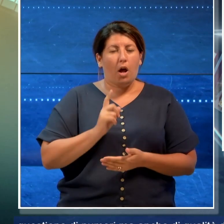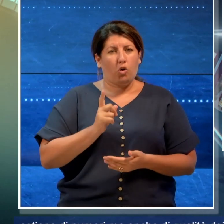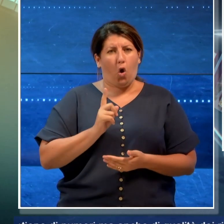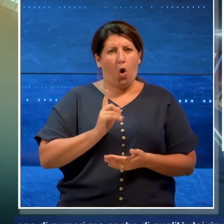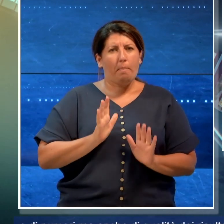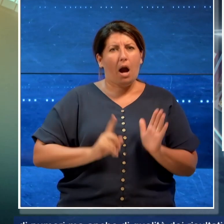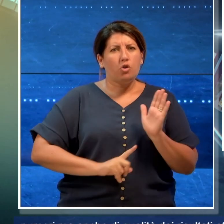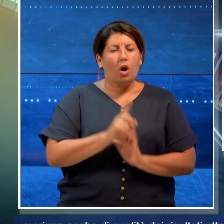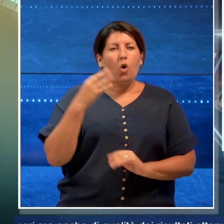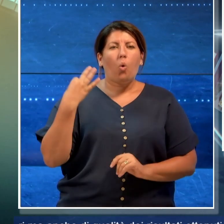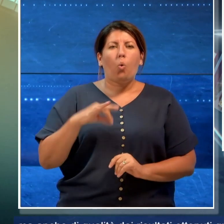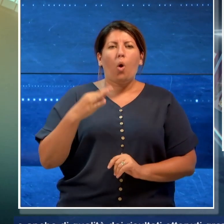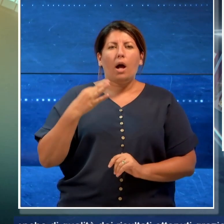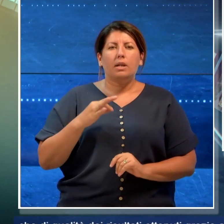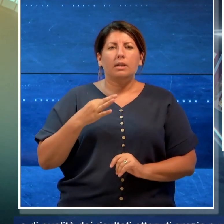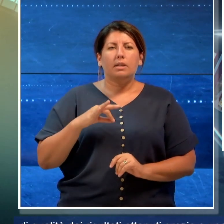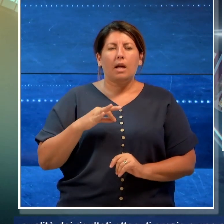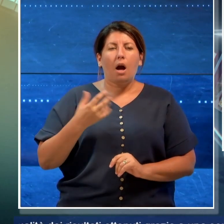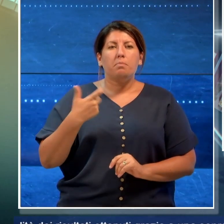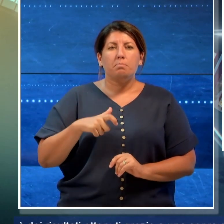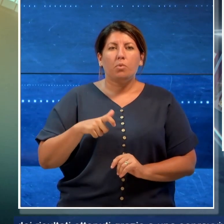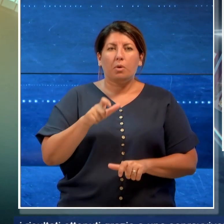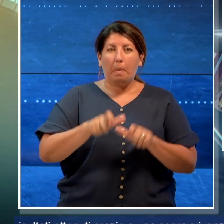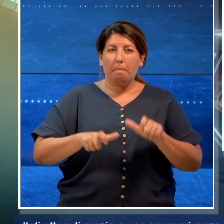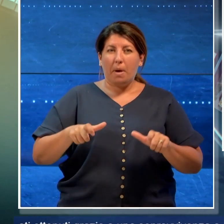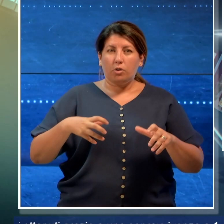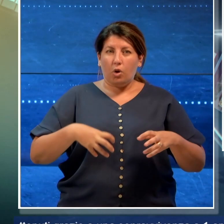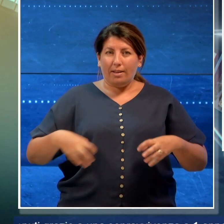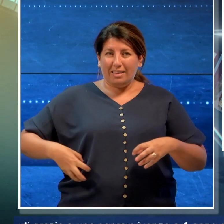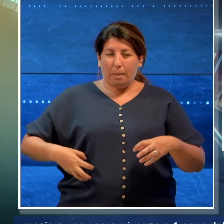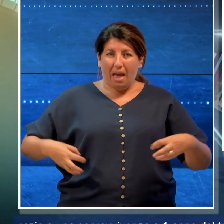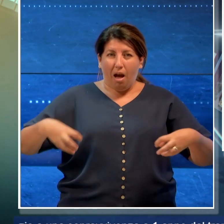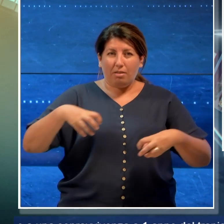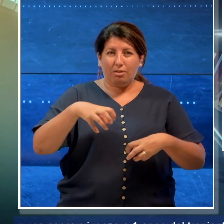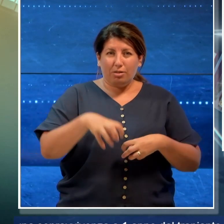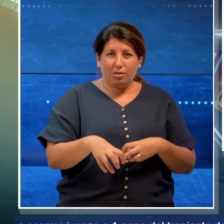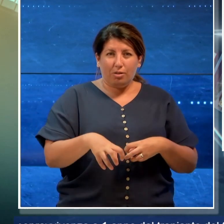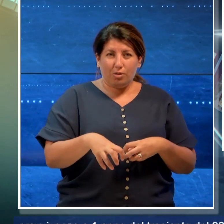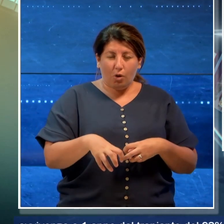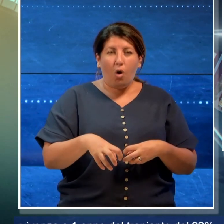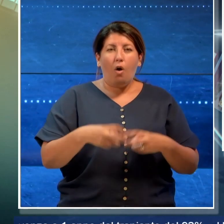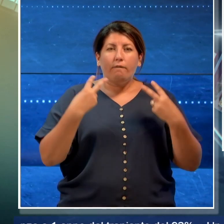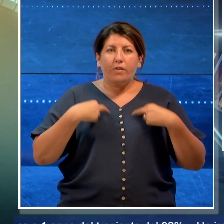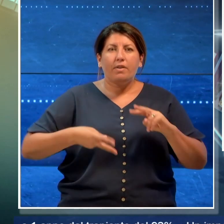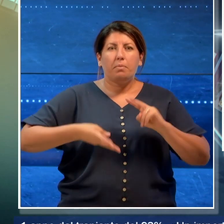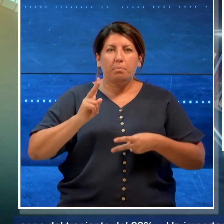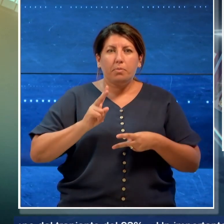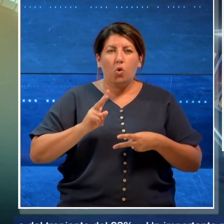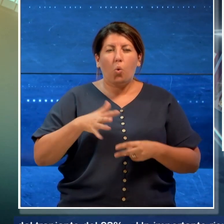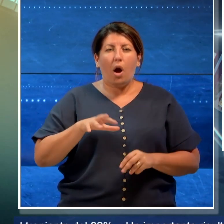ottenuti grazie a una sopravvivenza a un anno dal trapianto del 92%.